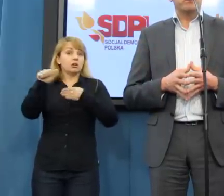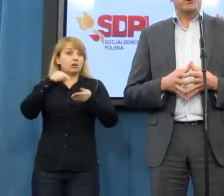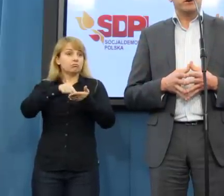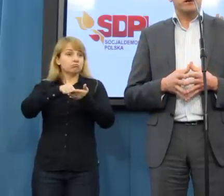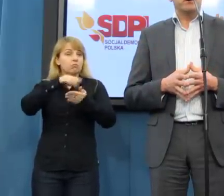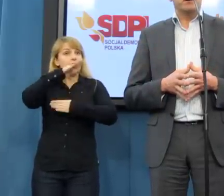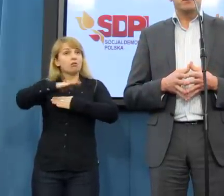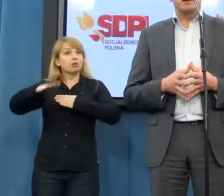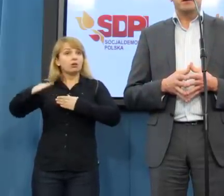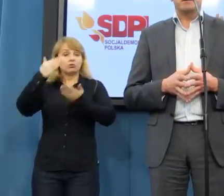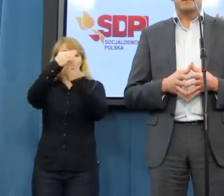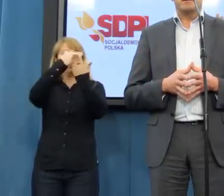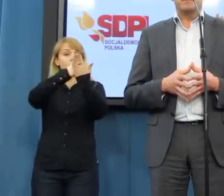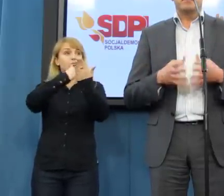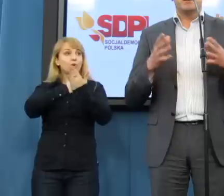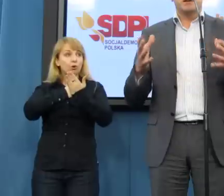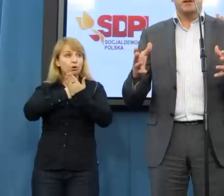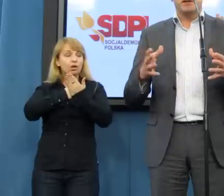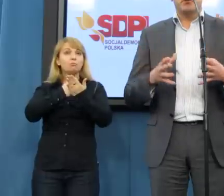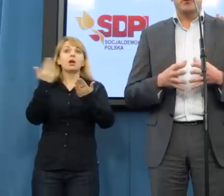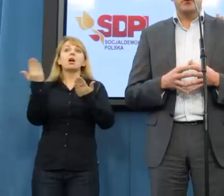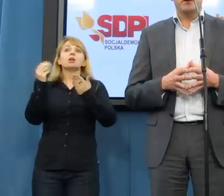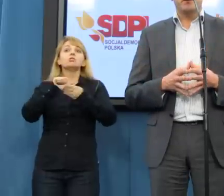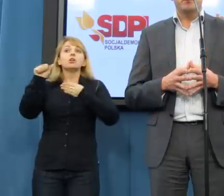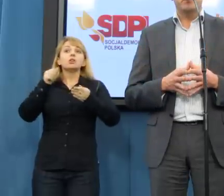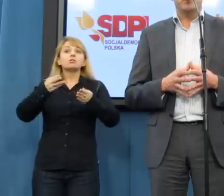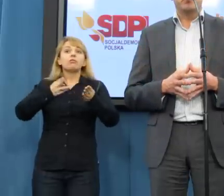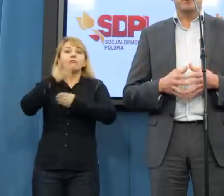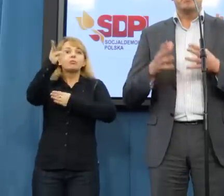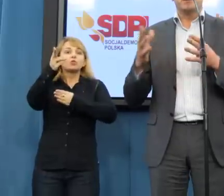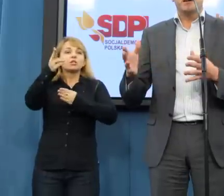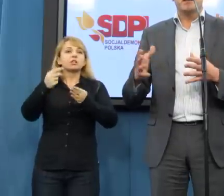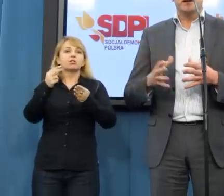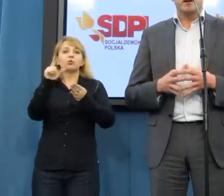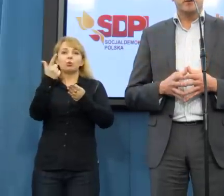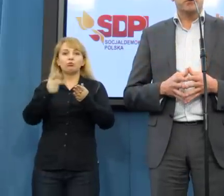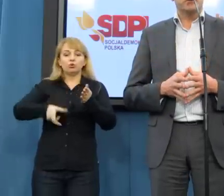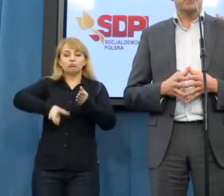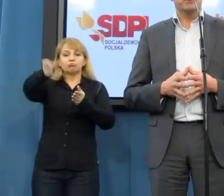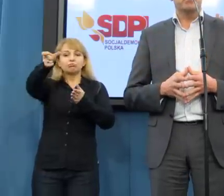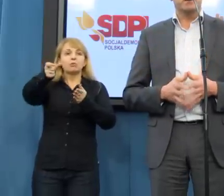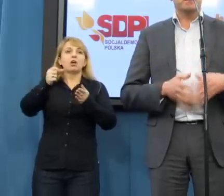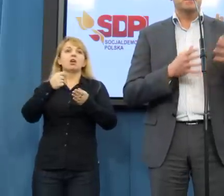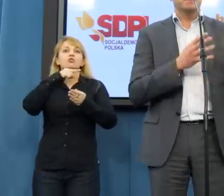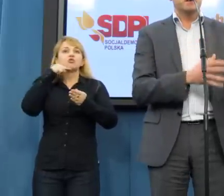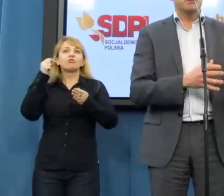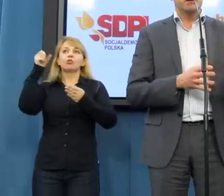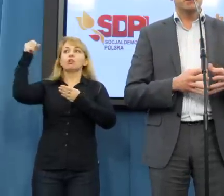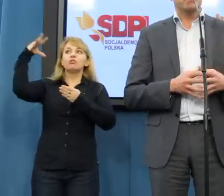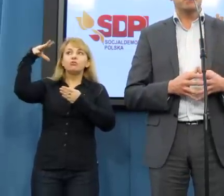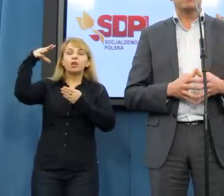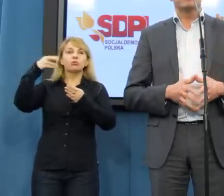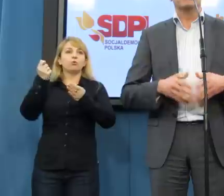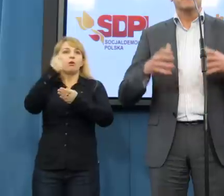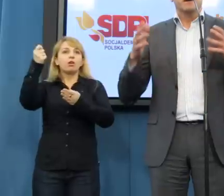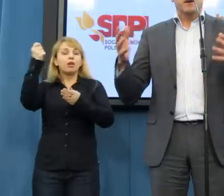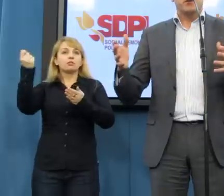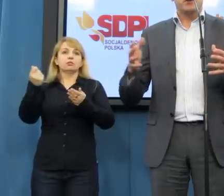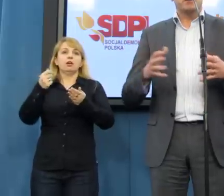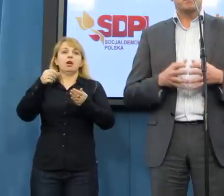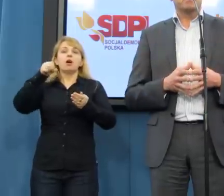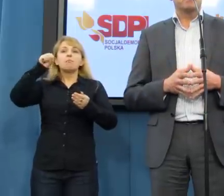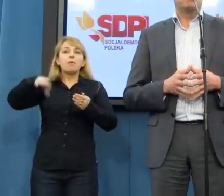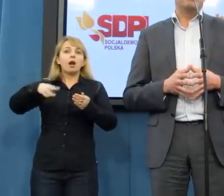narodowym programie, gdzie jest wyprzedzanie na podwójnej linii ciągłej, przejazd na czerwonym świetle, niezapinanie pasów,